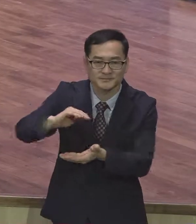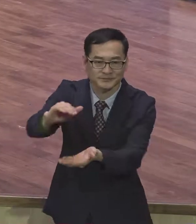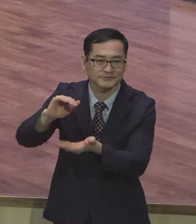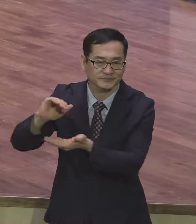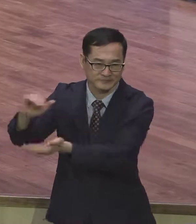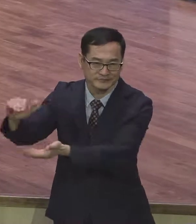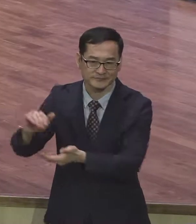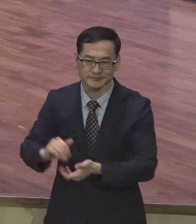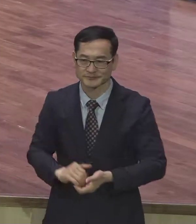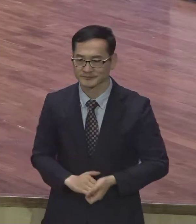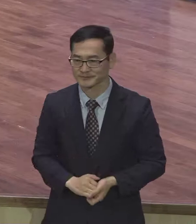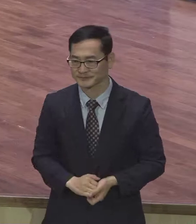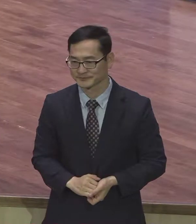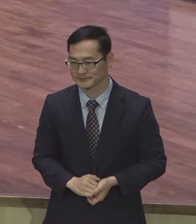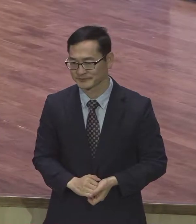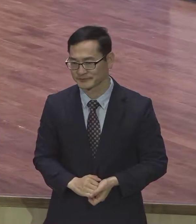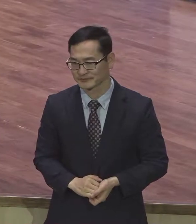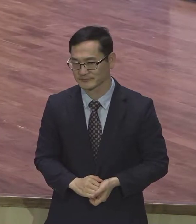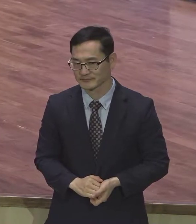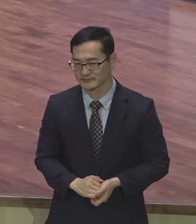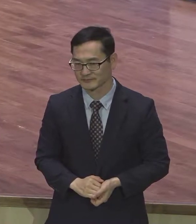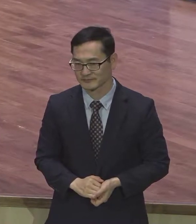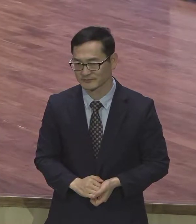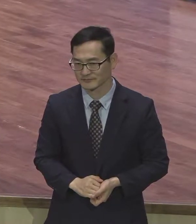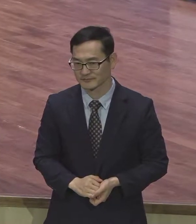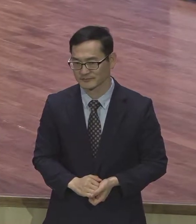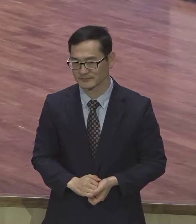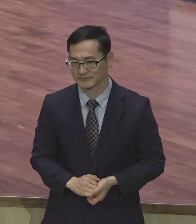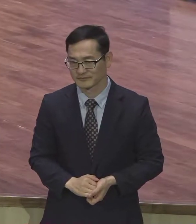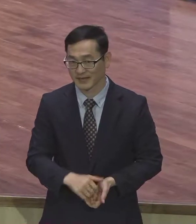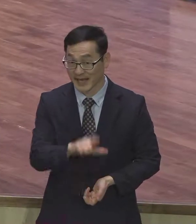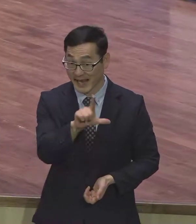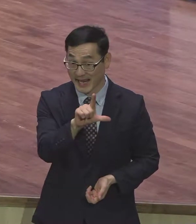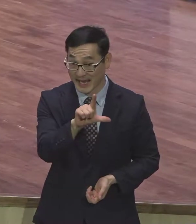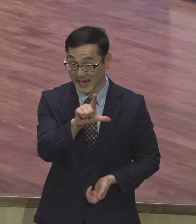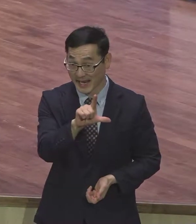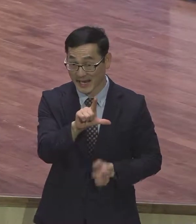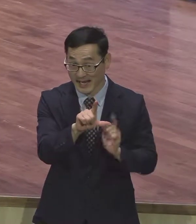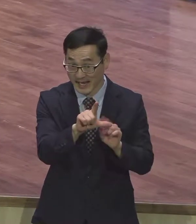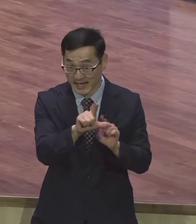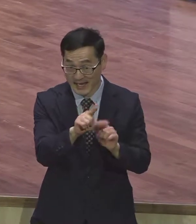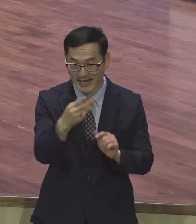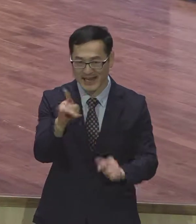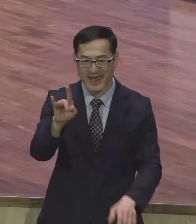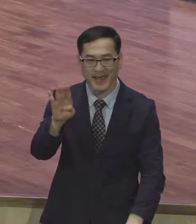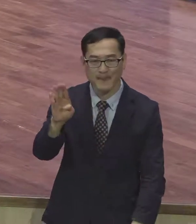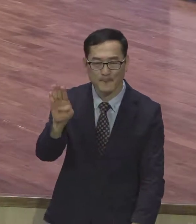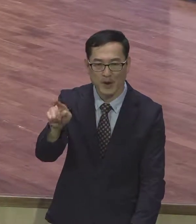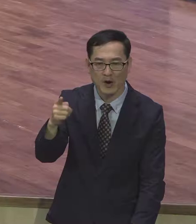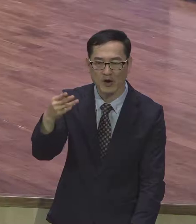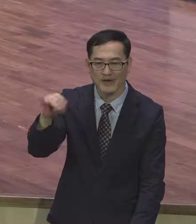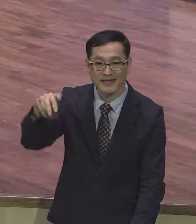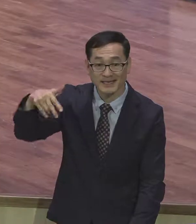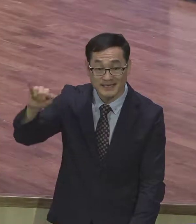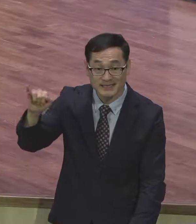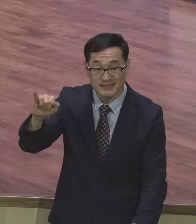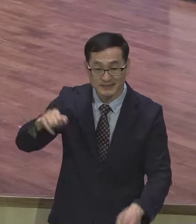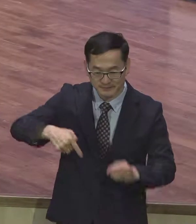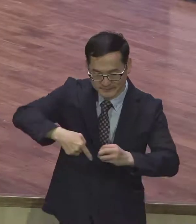들어있어요 그래서 L이 뭐냐 레버리지 레버리지가 뭡니까 지렛대입니다 지렛대 지렛대 움직임 어떤